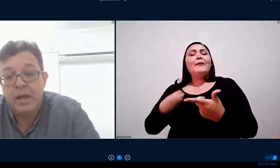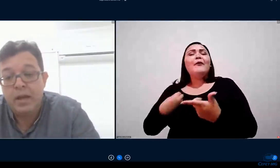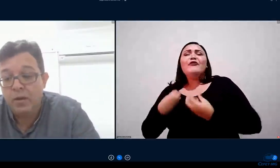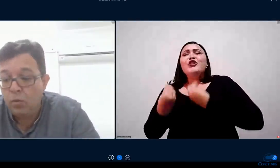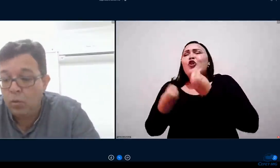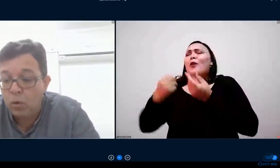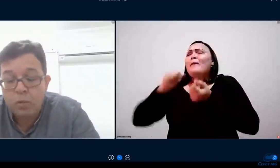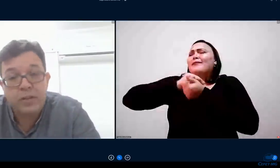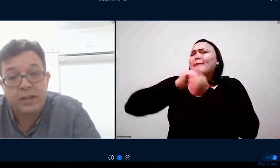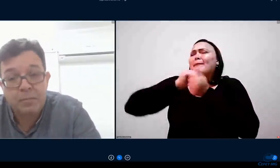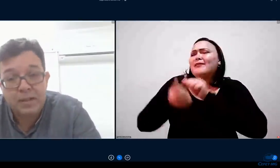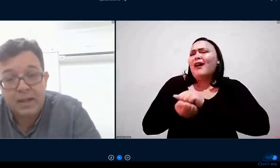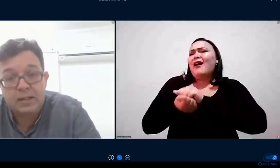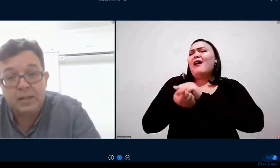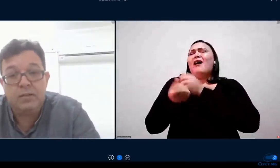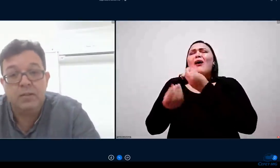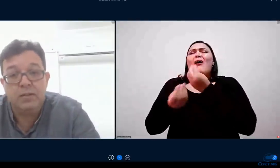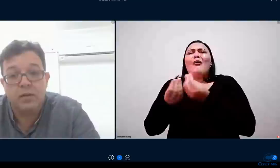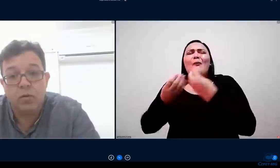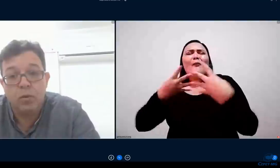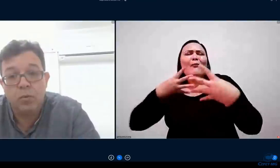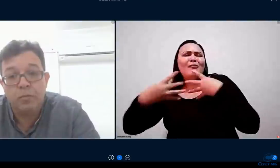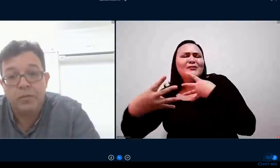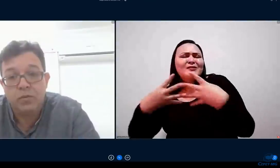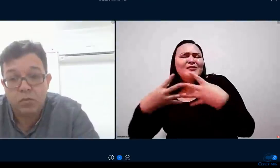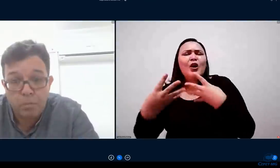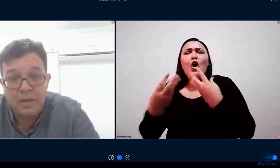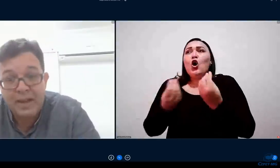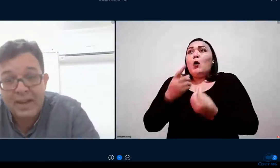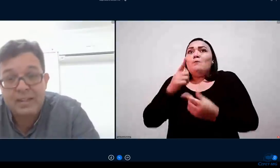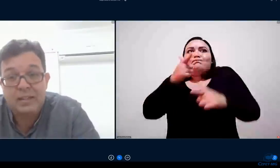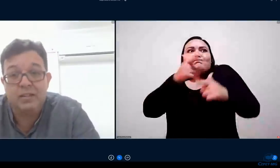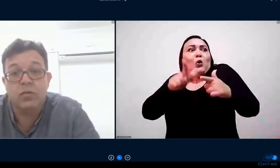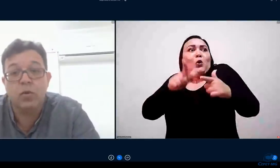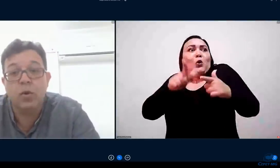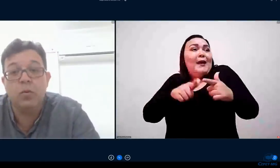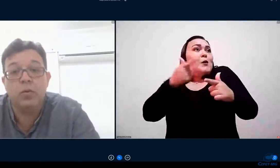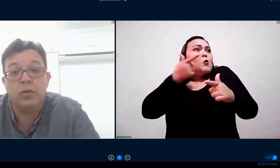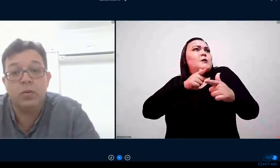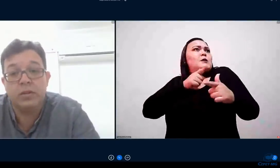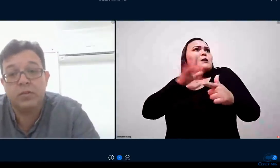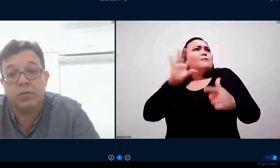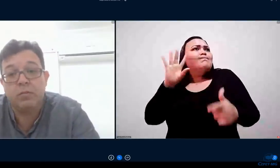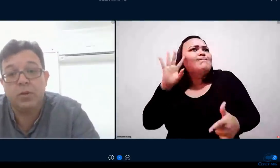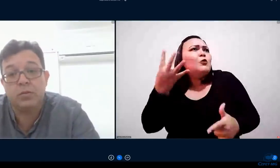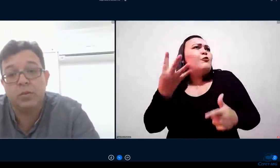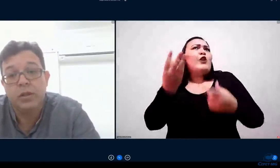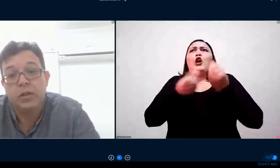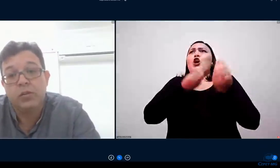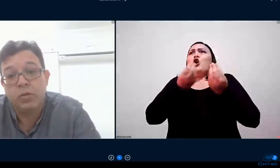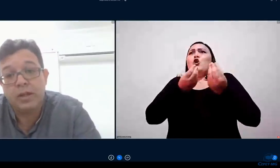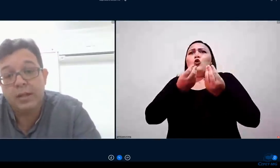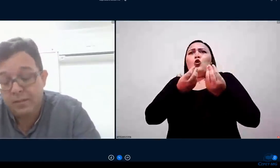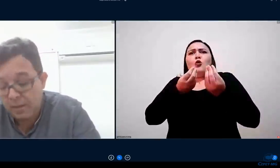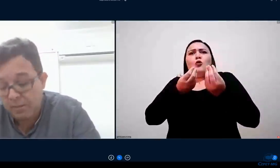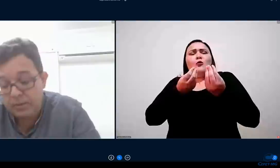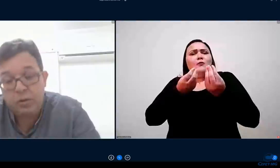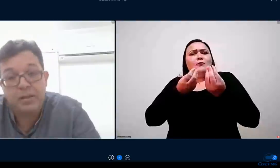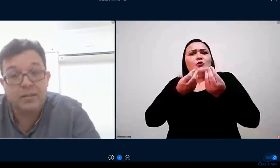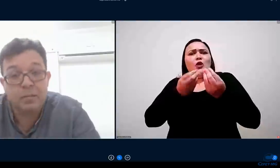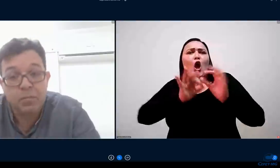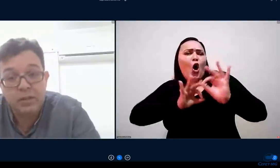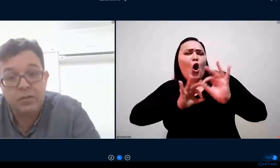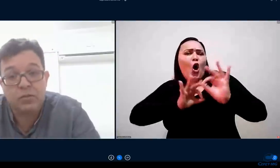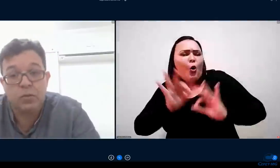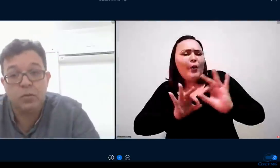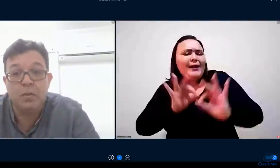o como se adaptar a crise como superar a crise como no contexto remoto se organizar para